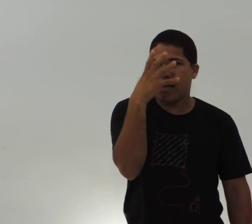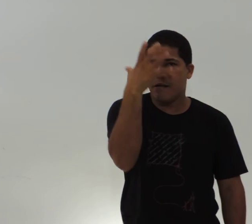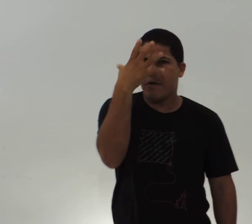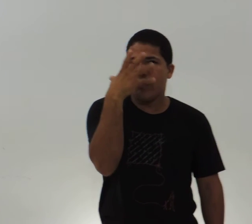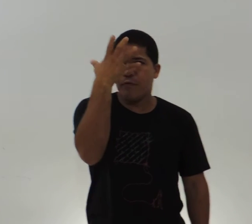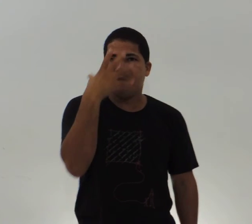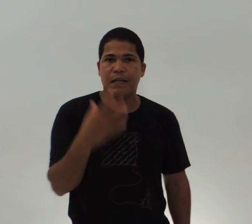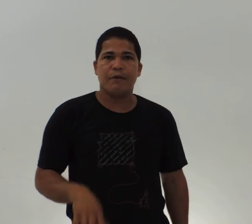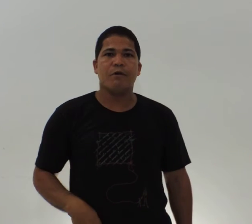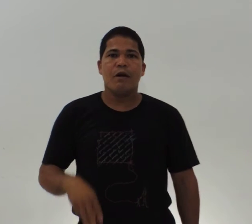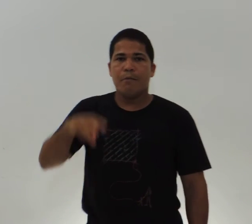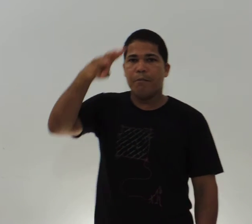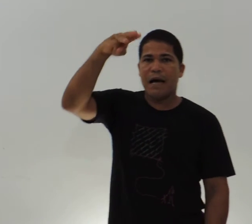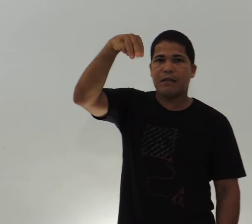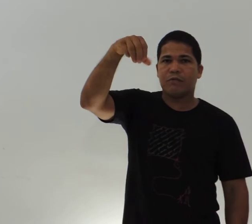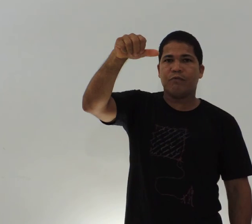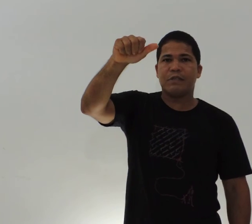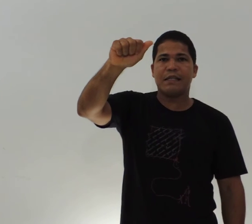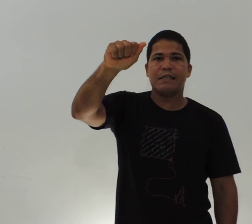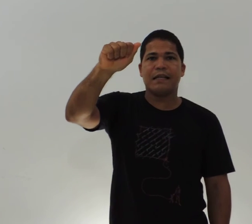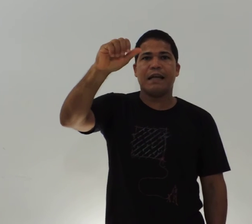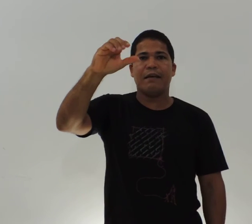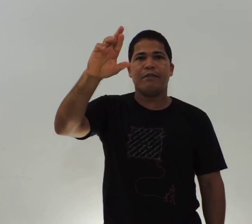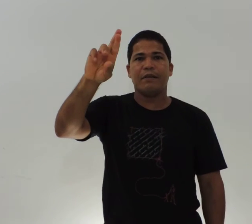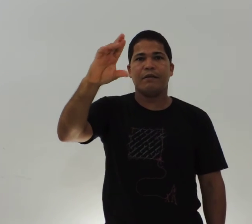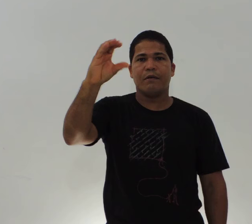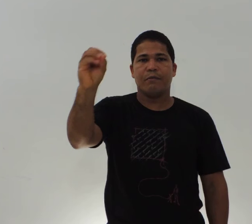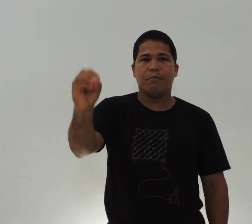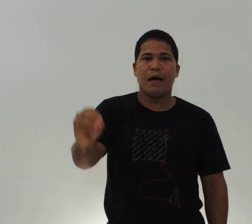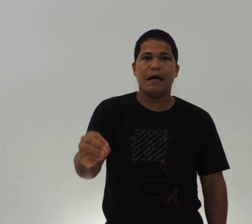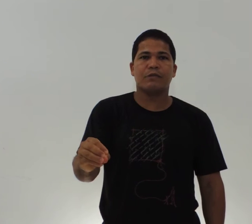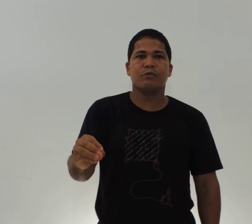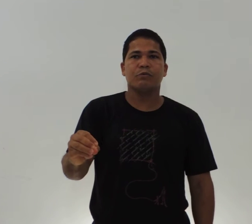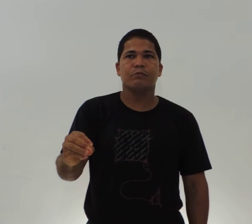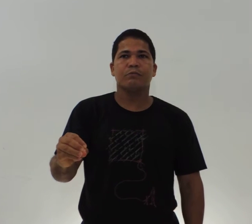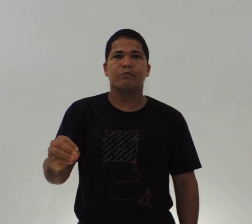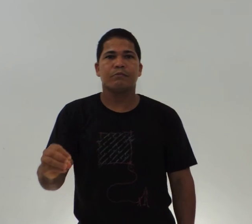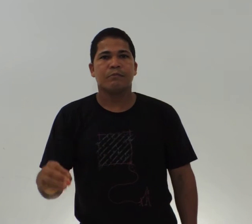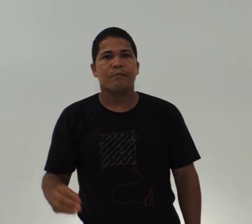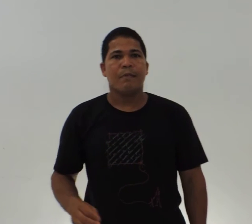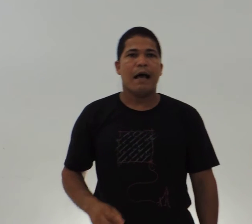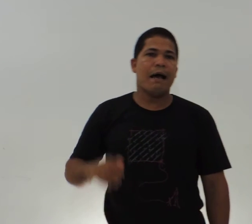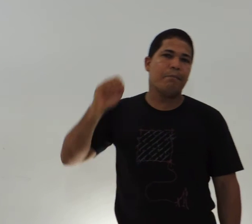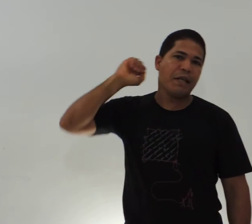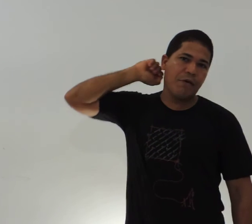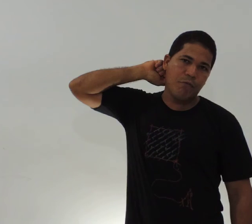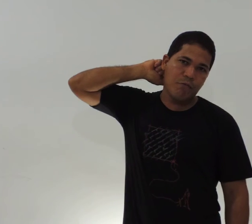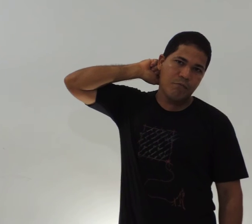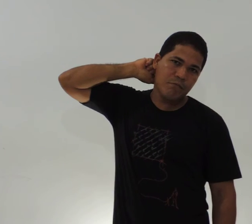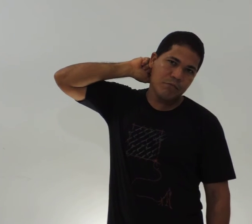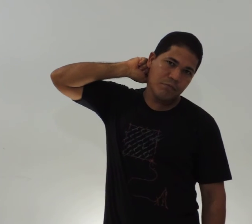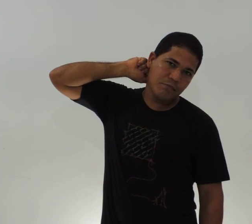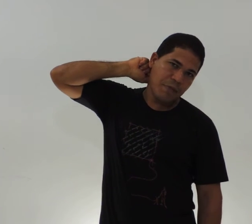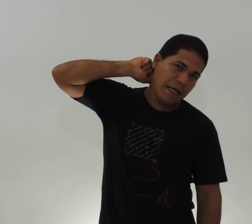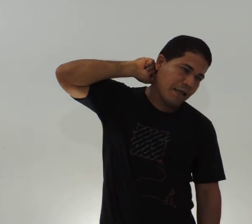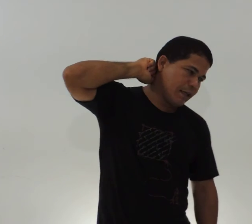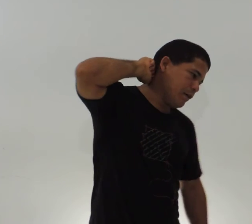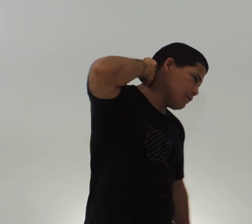carnaval, fevereiro. Março você escreve, março, abril, pega aqui,